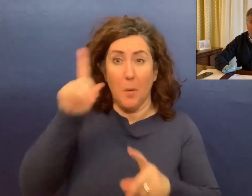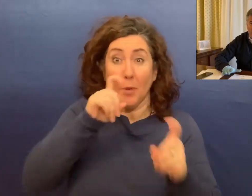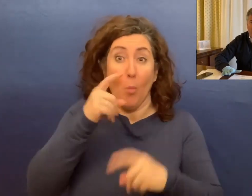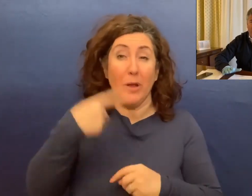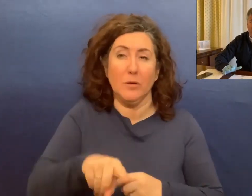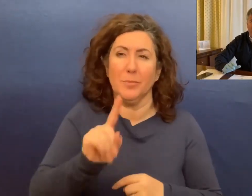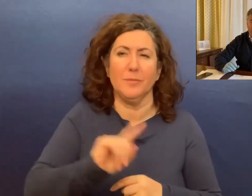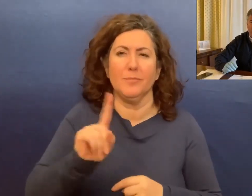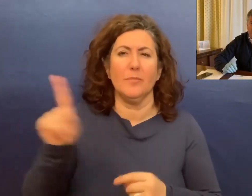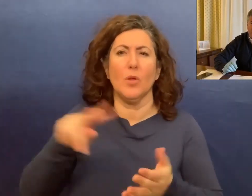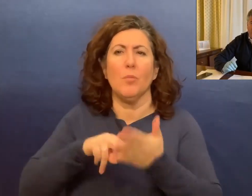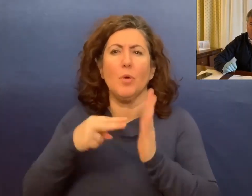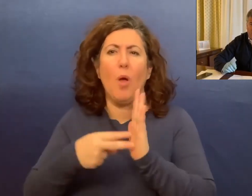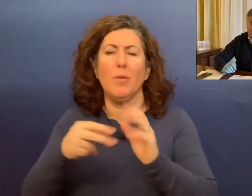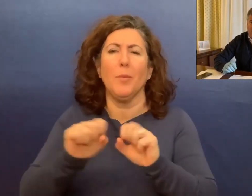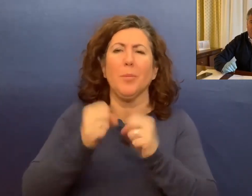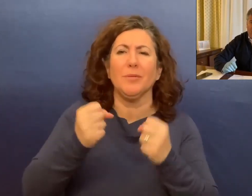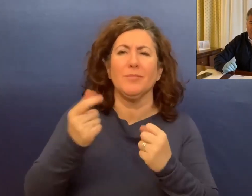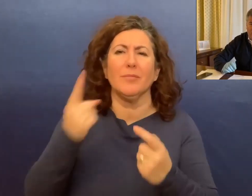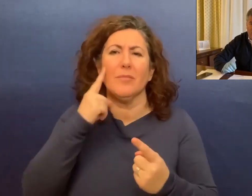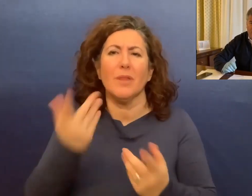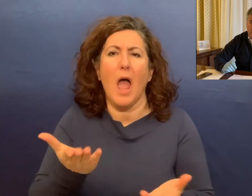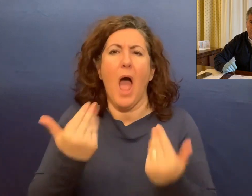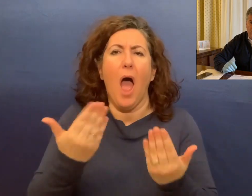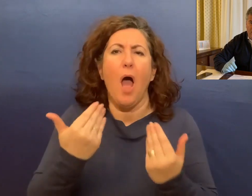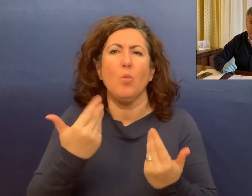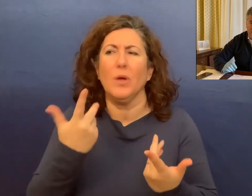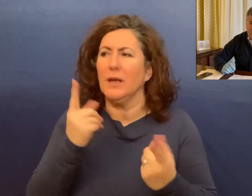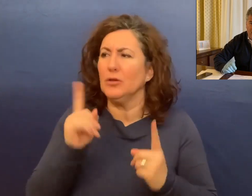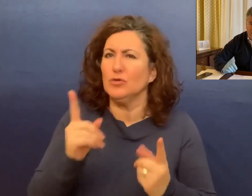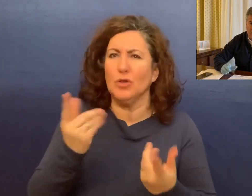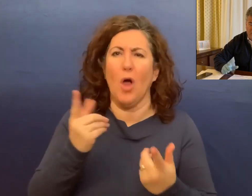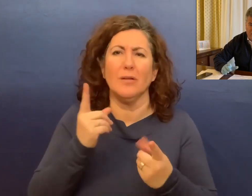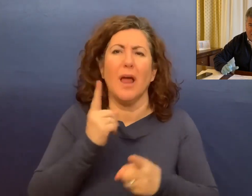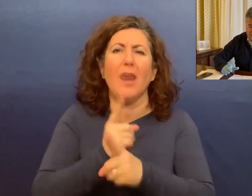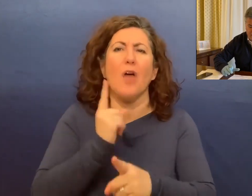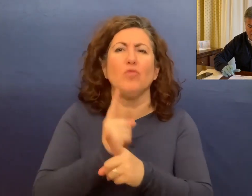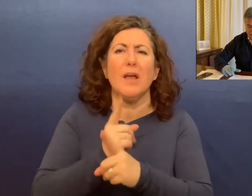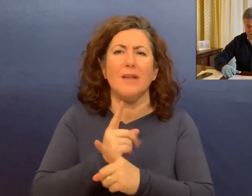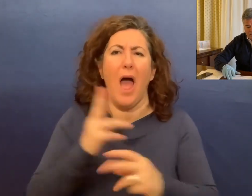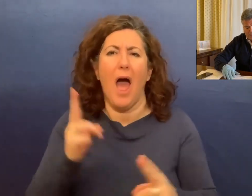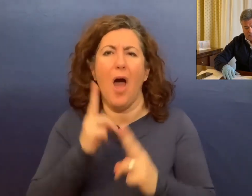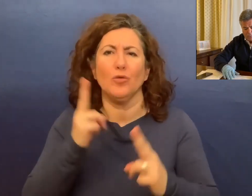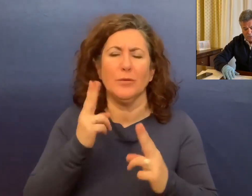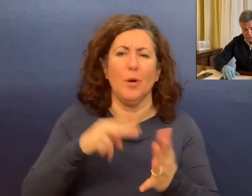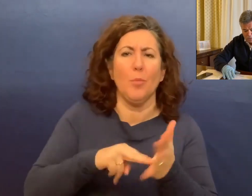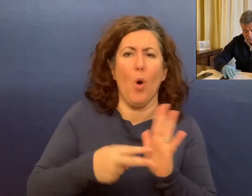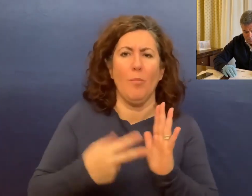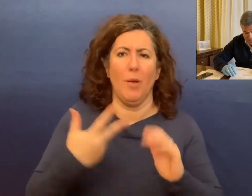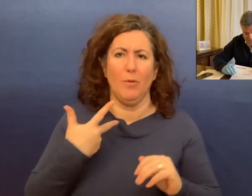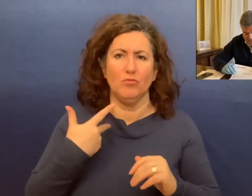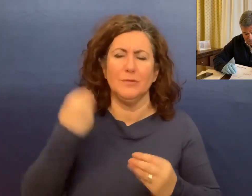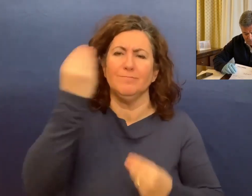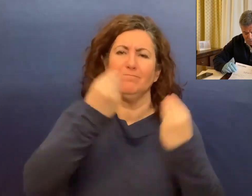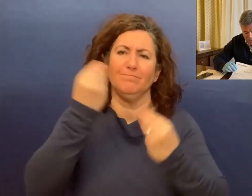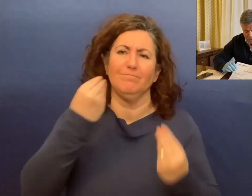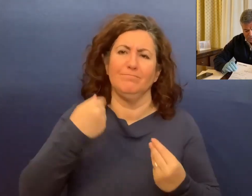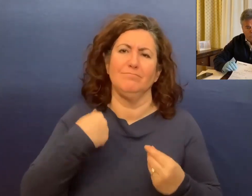problemi per far fronte all'acquisto dei beni necessari. E quindi io ho pensato di